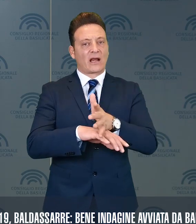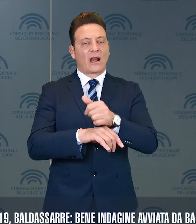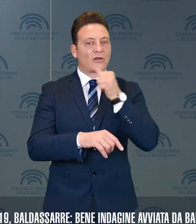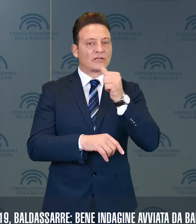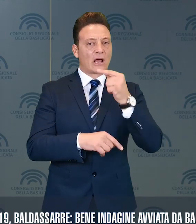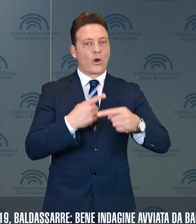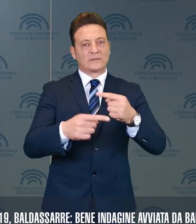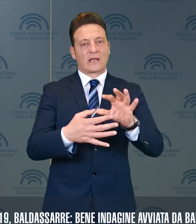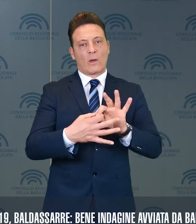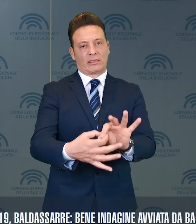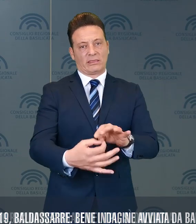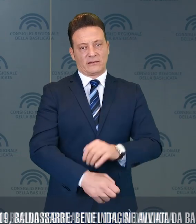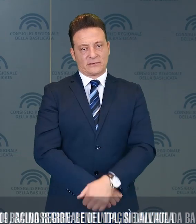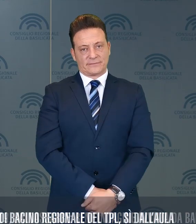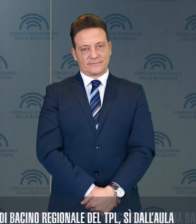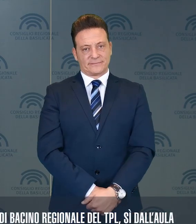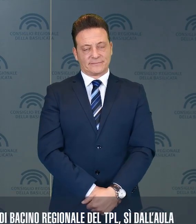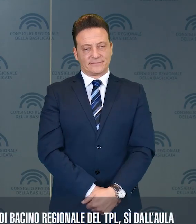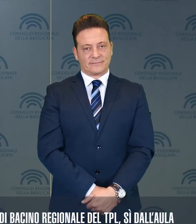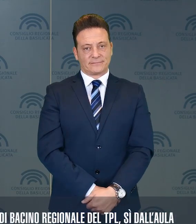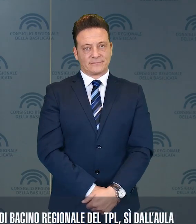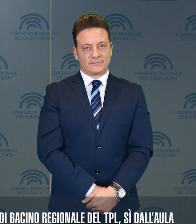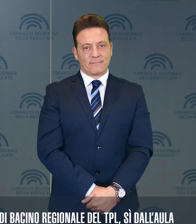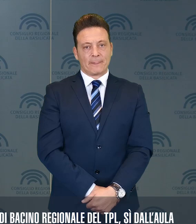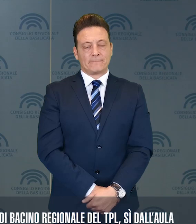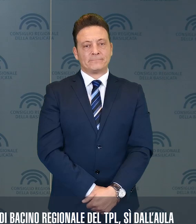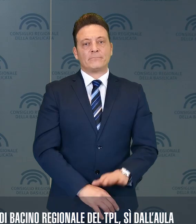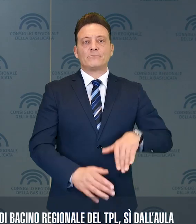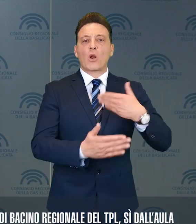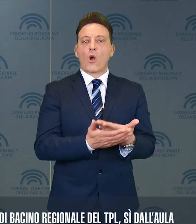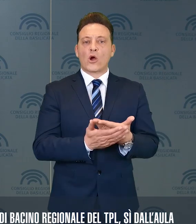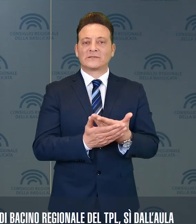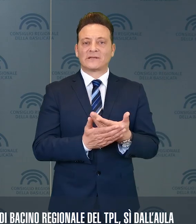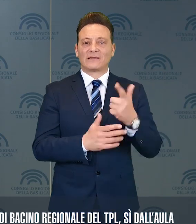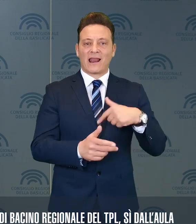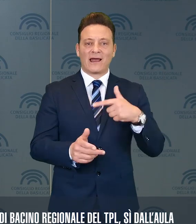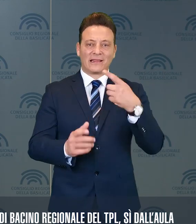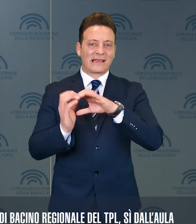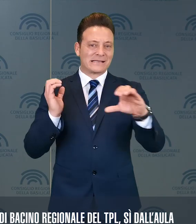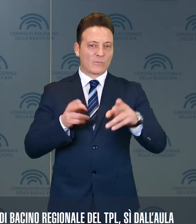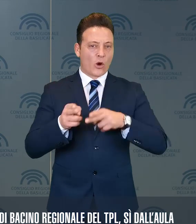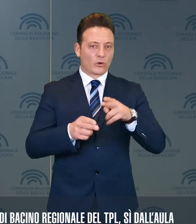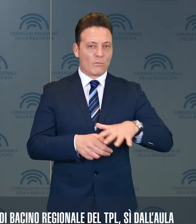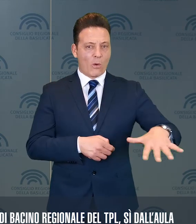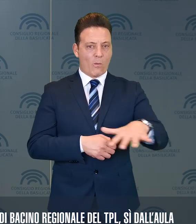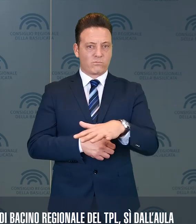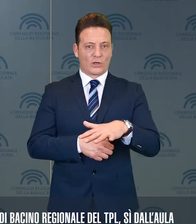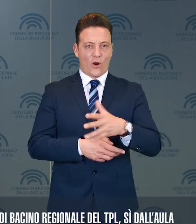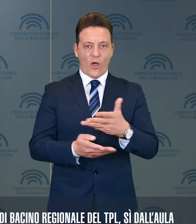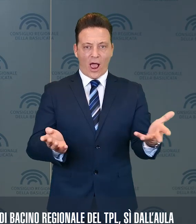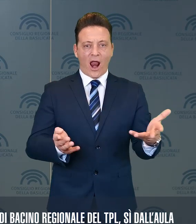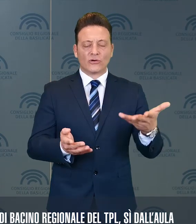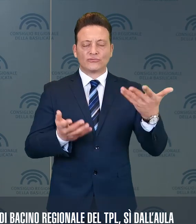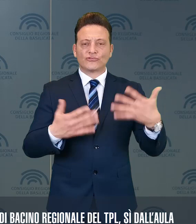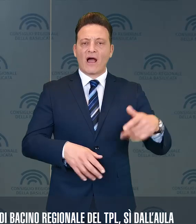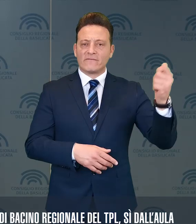conseguenti. La proposta di piano di bacino regionale del trasporto pubblico locale ha ottenuto